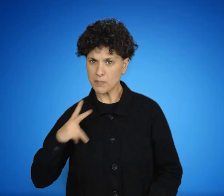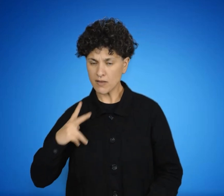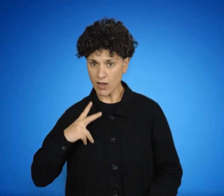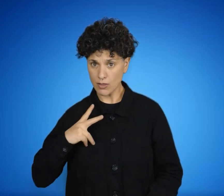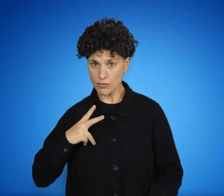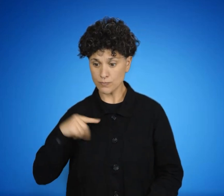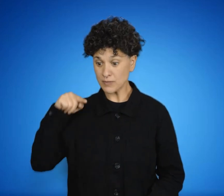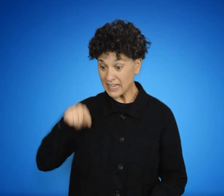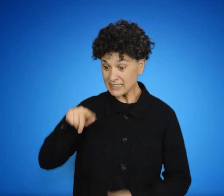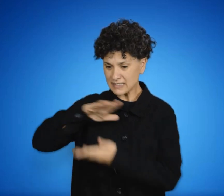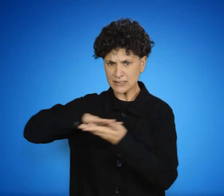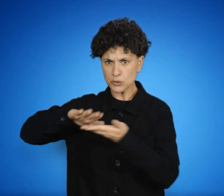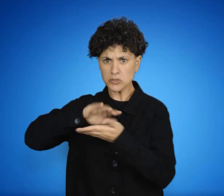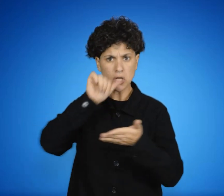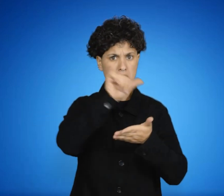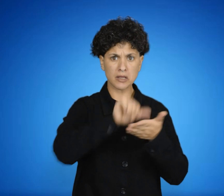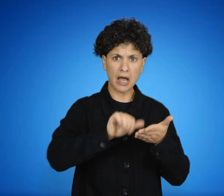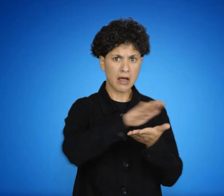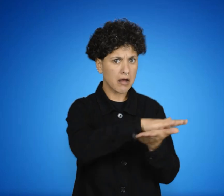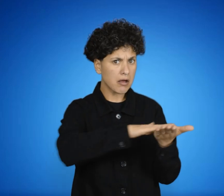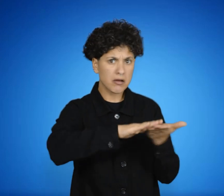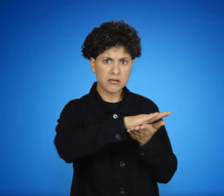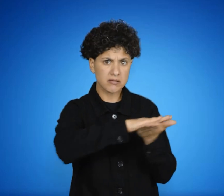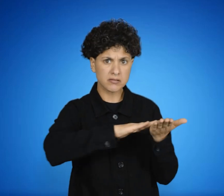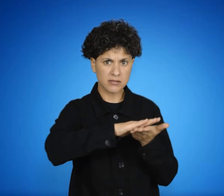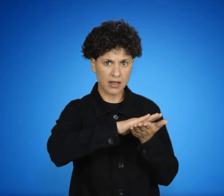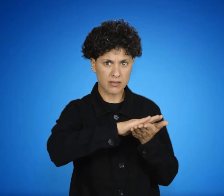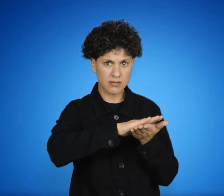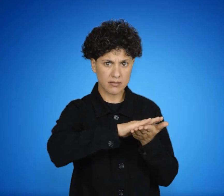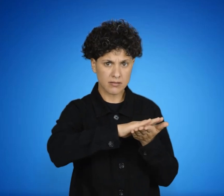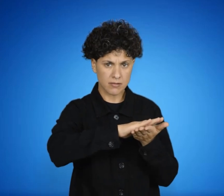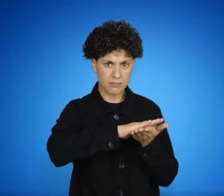ni perjudican a un tercero, están exentas de la autoridad de los magistrados.